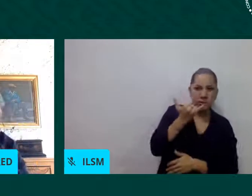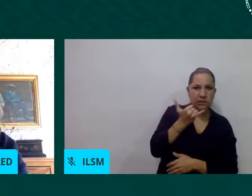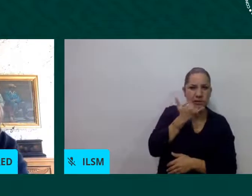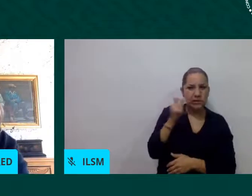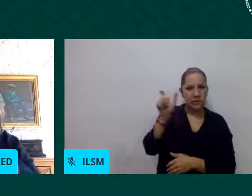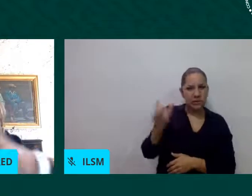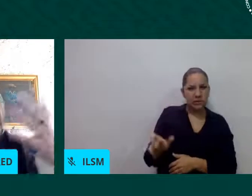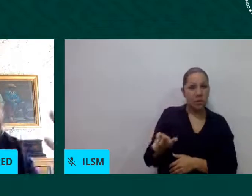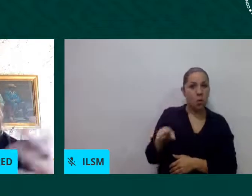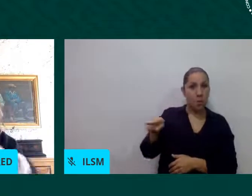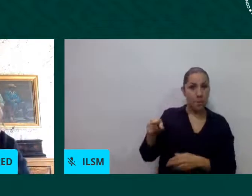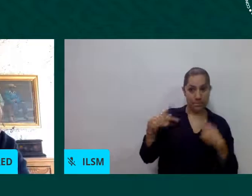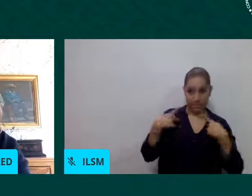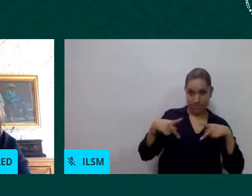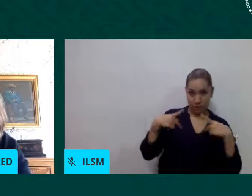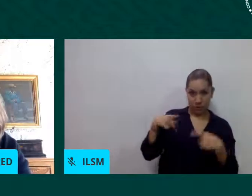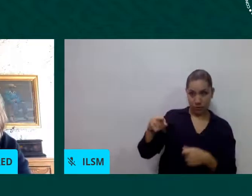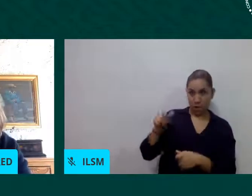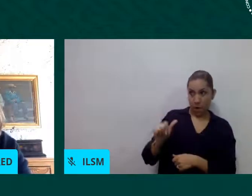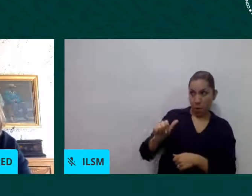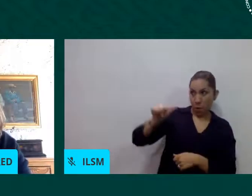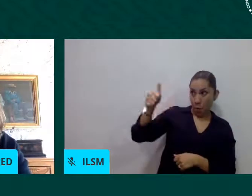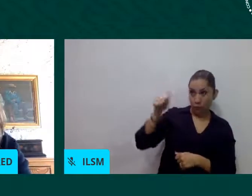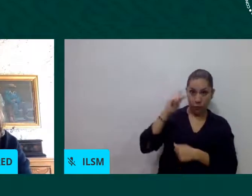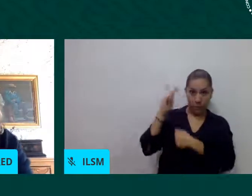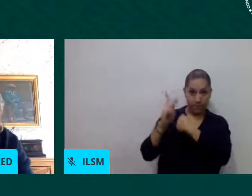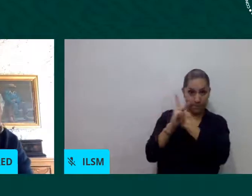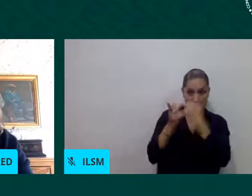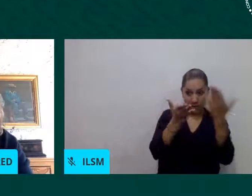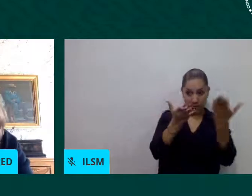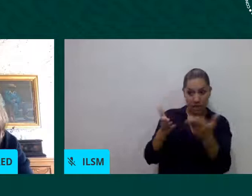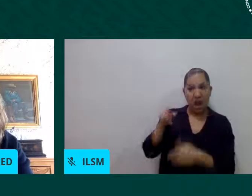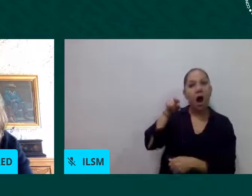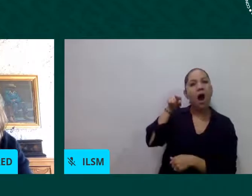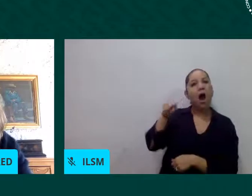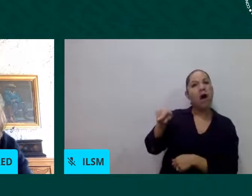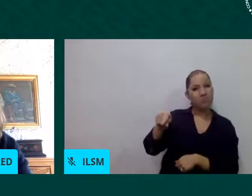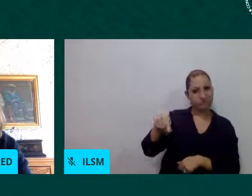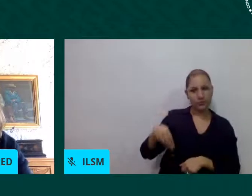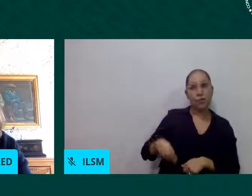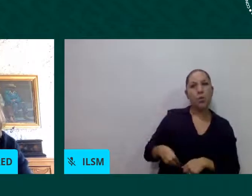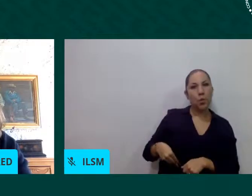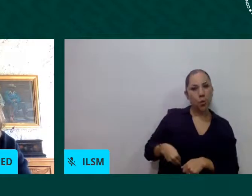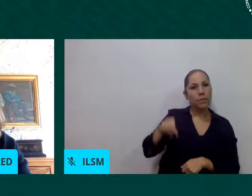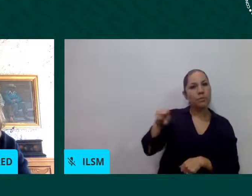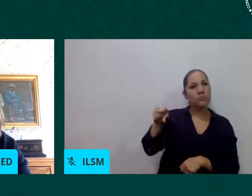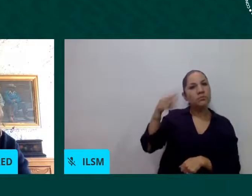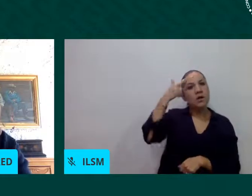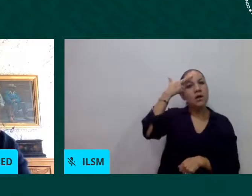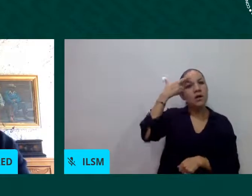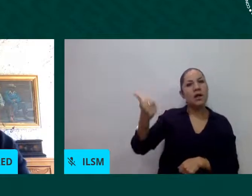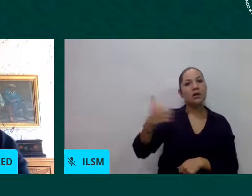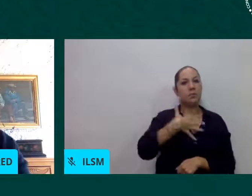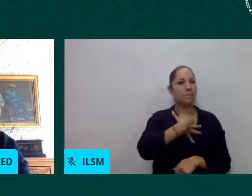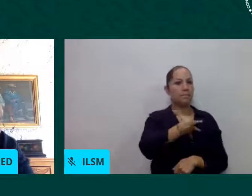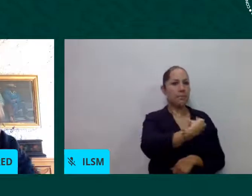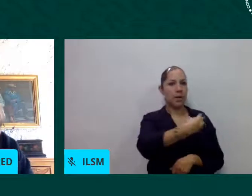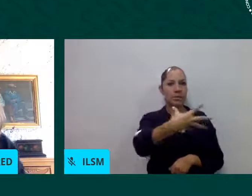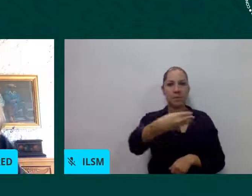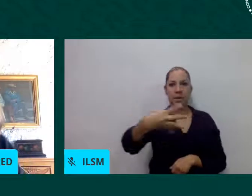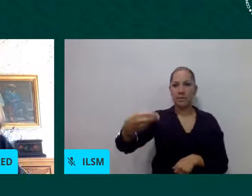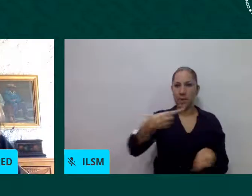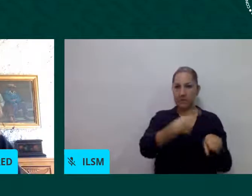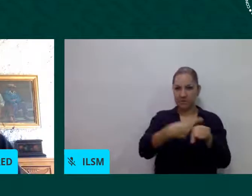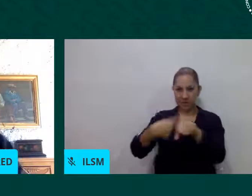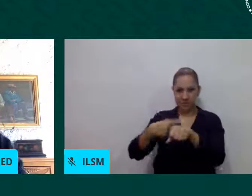quienes quienes transportan digamos la enfermedad sino en general sabemos que las personas migrantes y específicamente